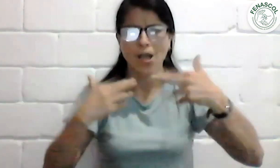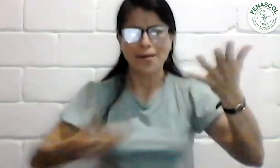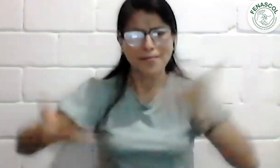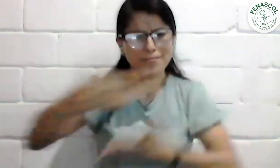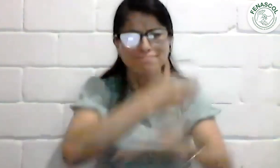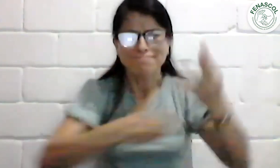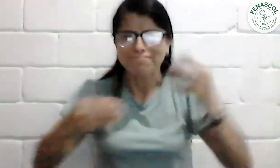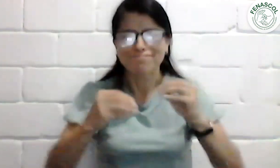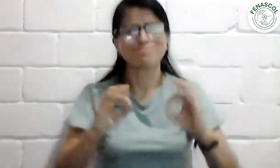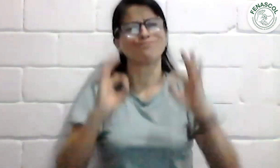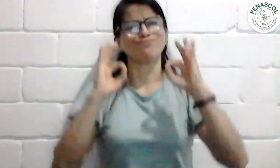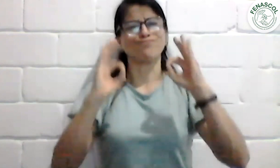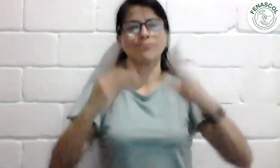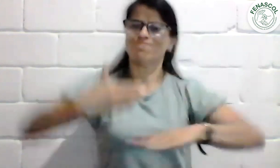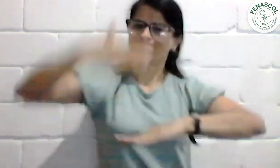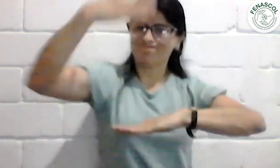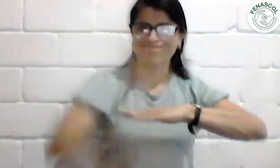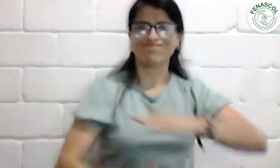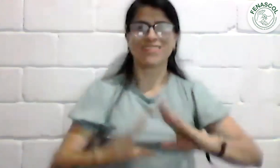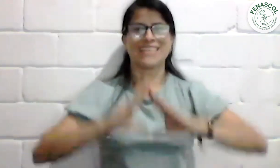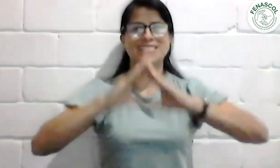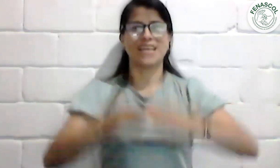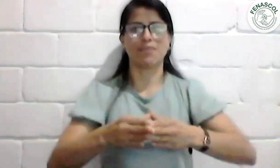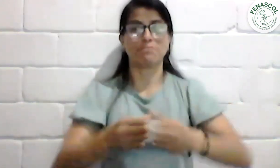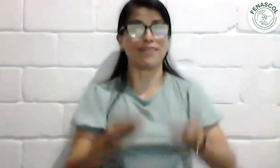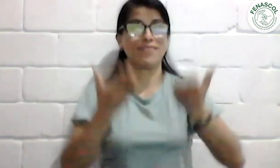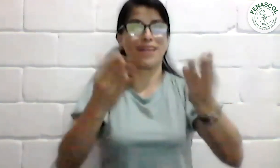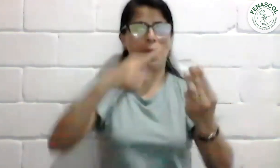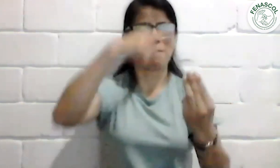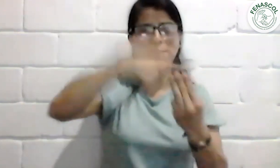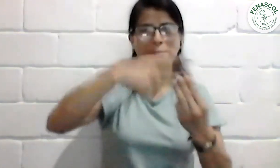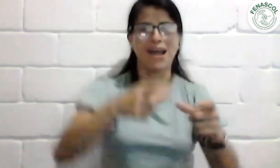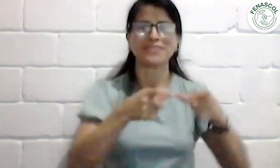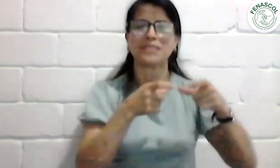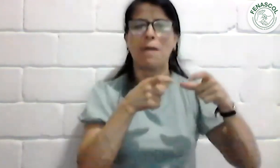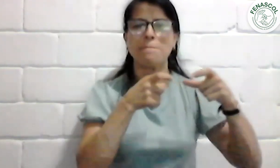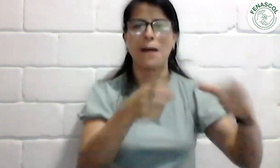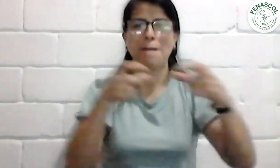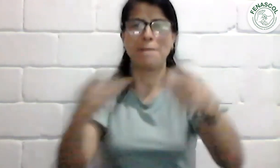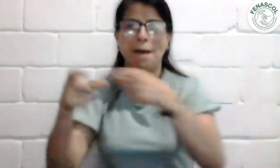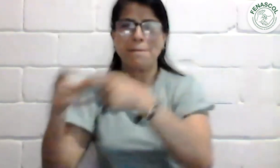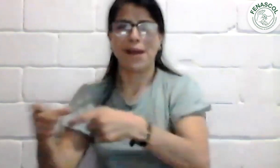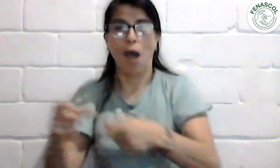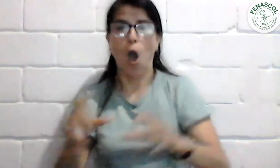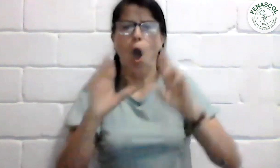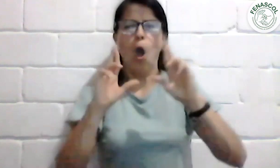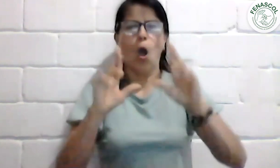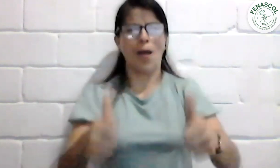con todas estas acciones. Y esperamos también que para diciembre la licencia para las